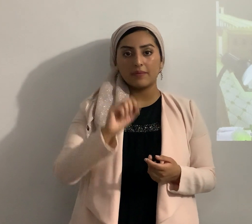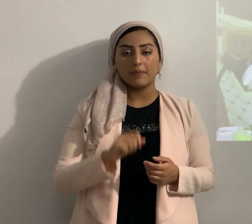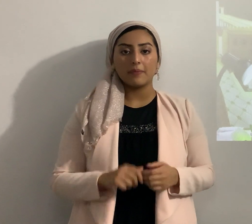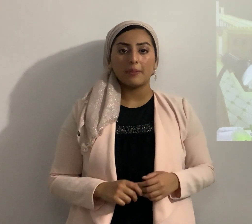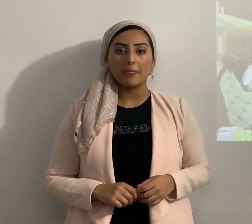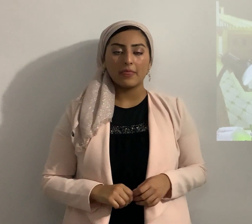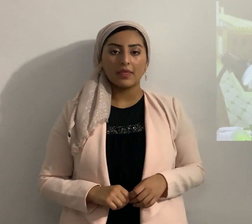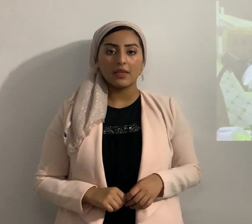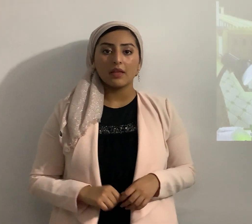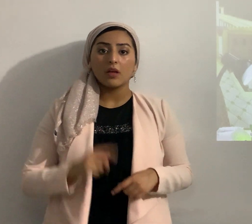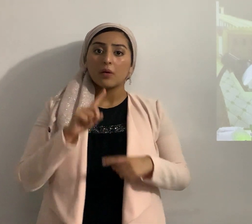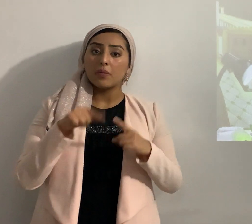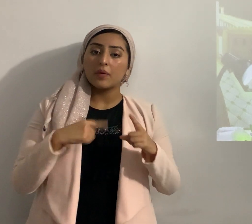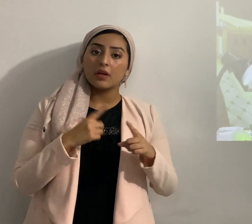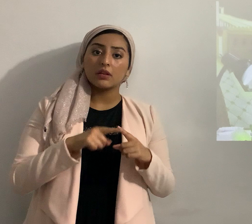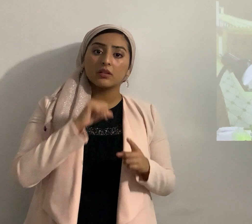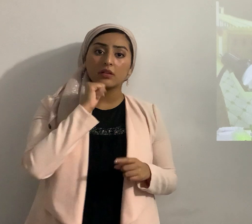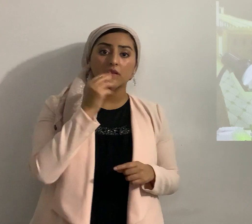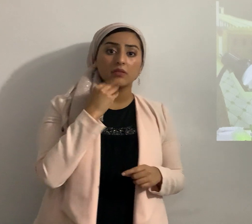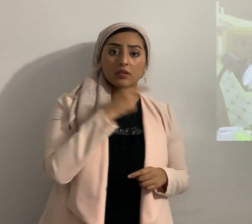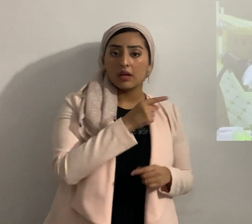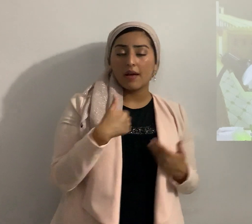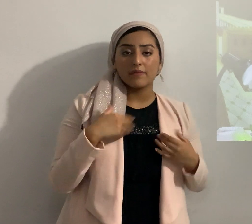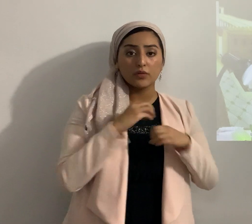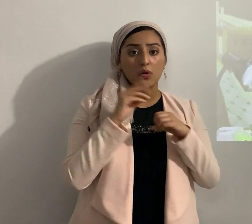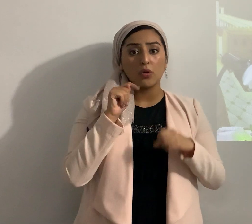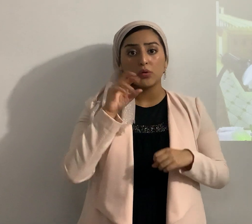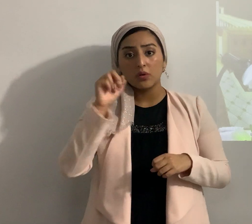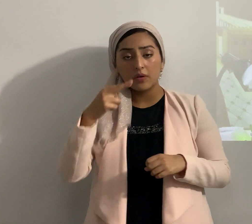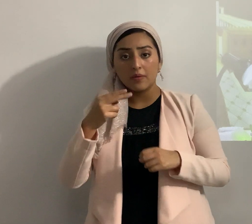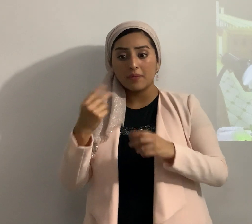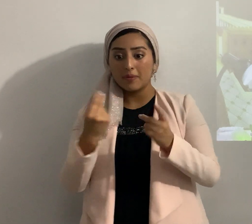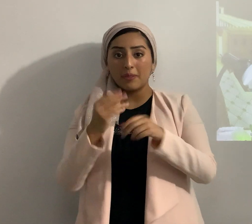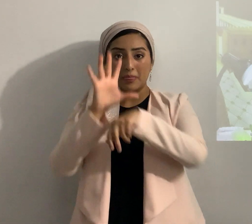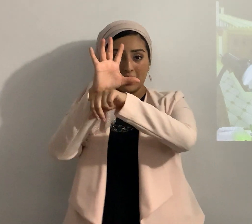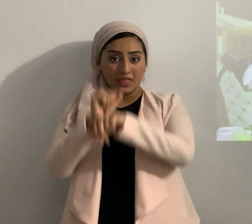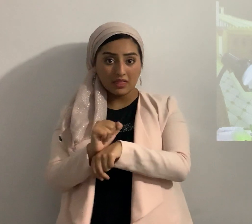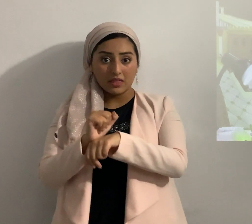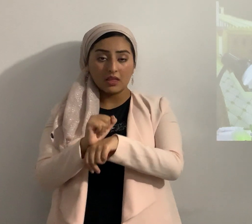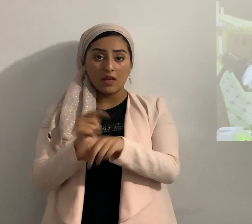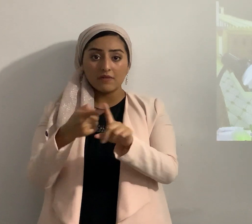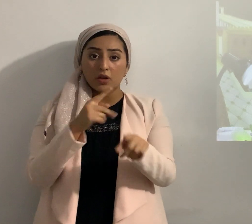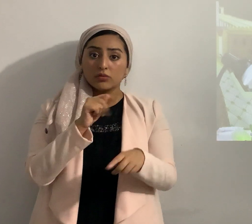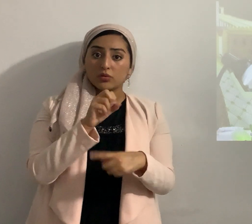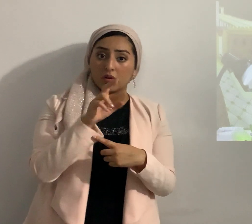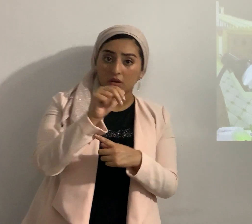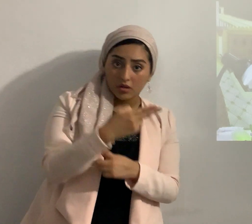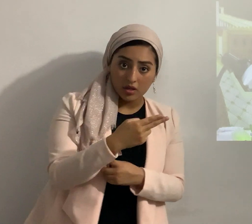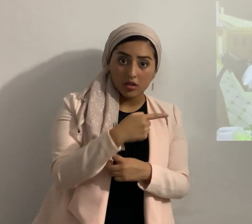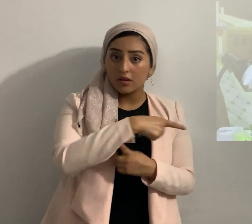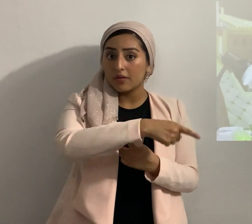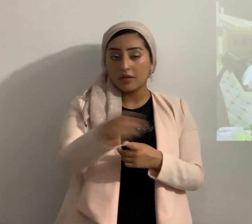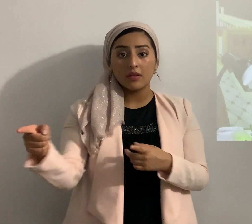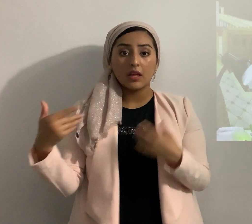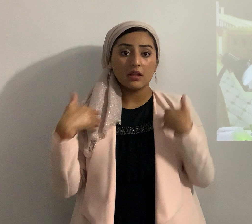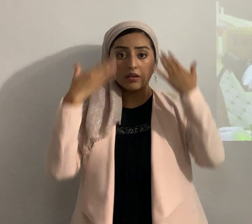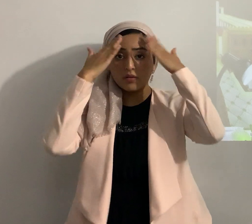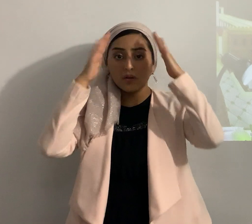porque cuando los gentiles que no tienen Torah hacen por naturaleza lo que es de la Torah estos aunque no tengan Torah son